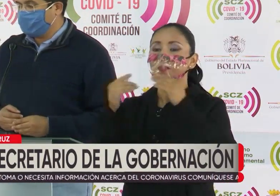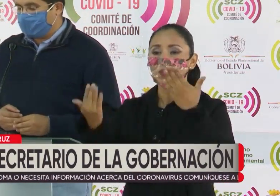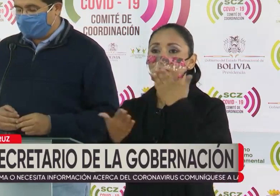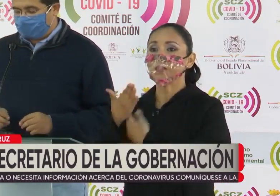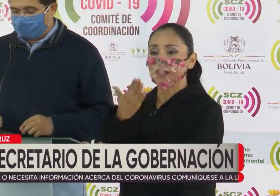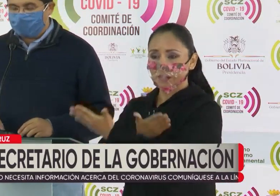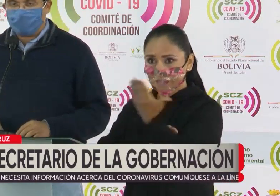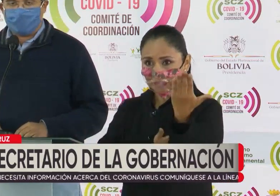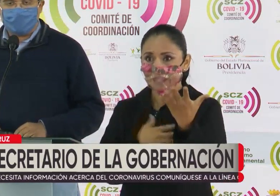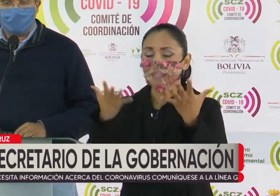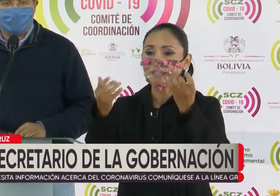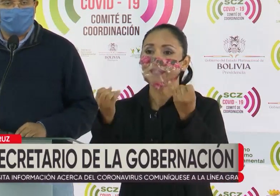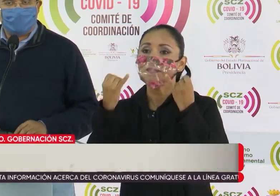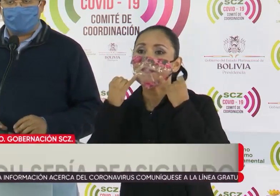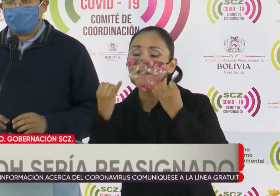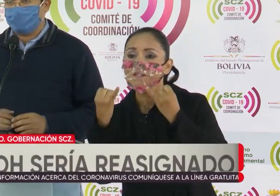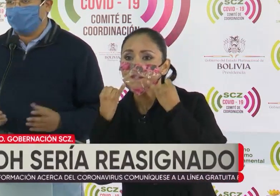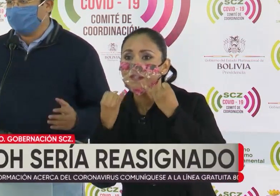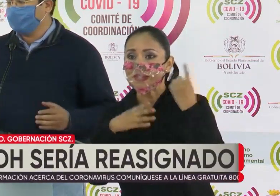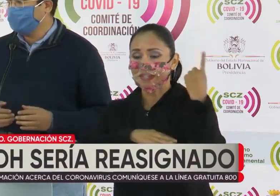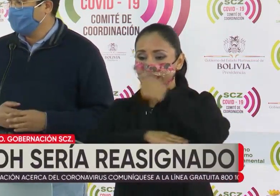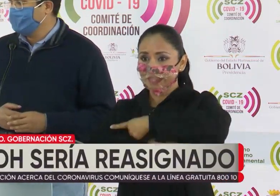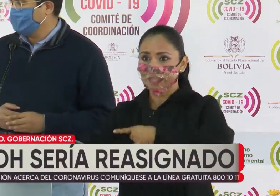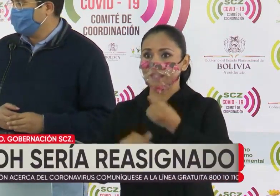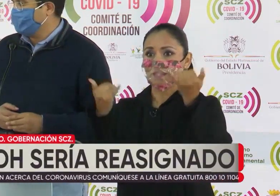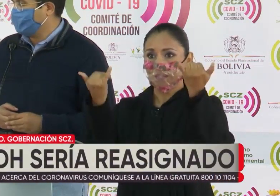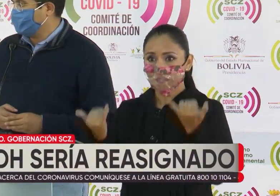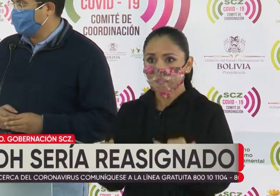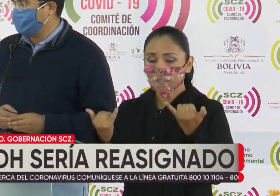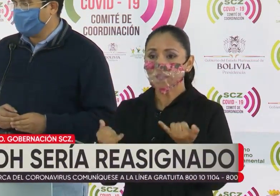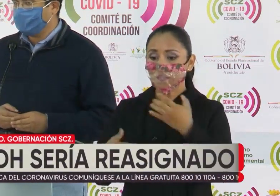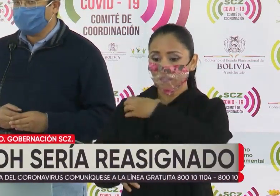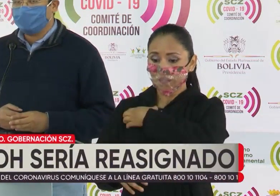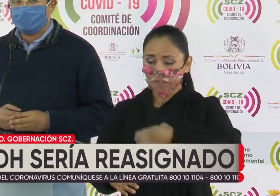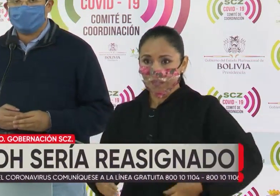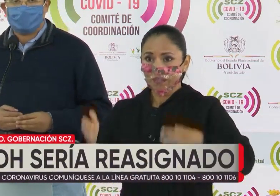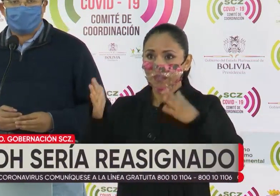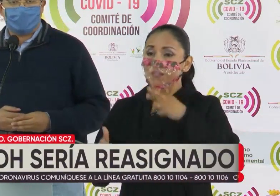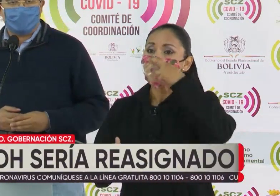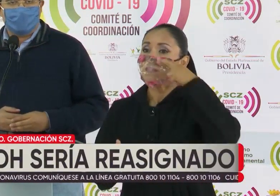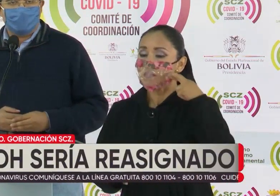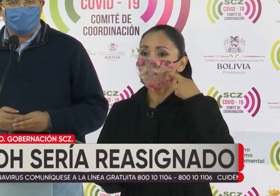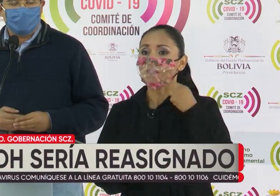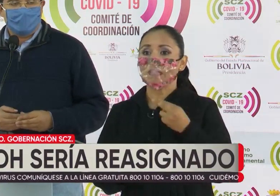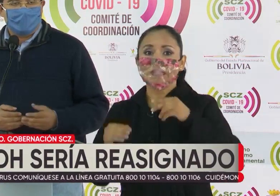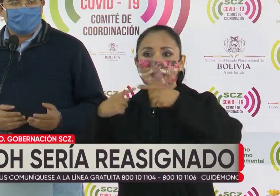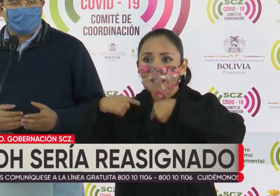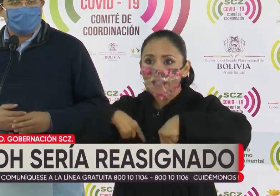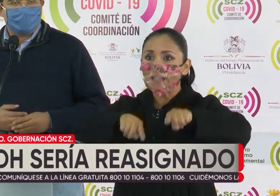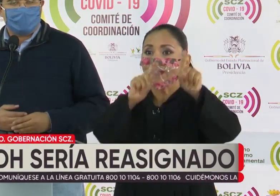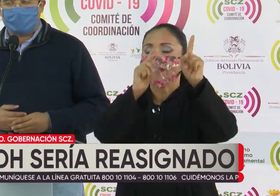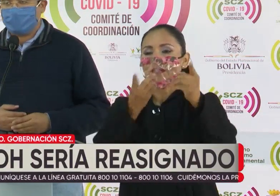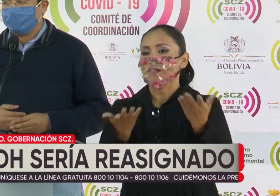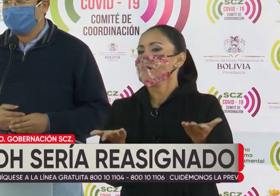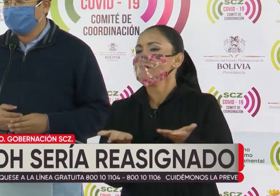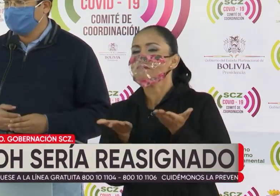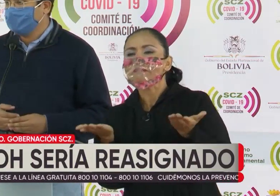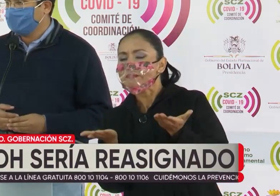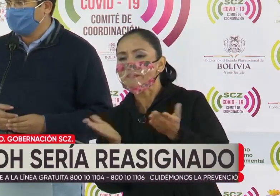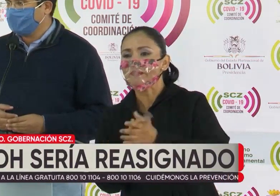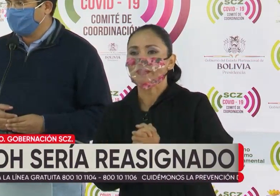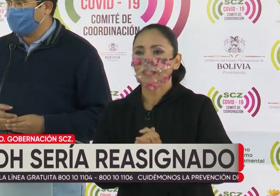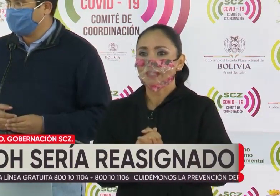buenos días. Queremos informar que el día de hoy el gobernador Rubén Costa se ha trasladado tanto a